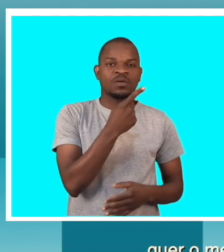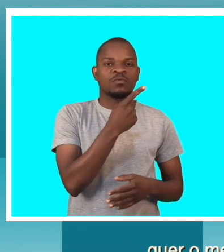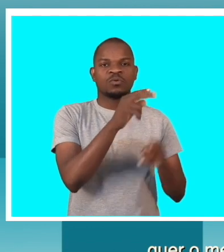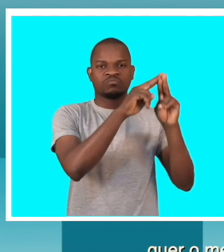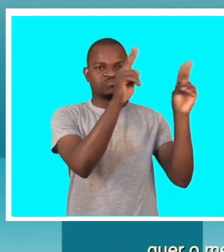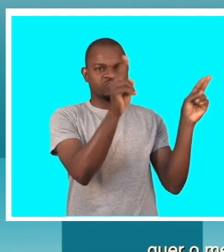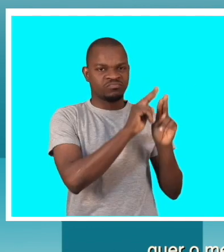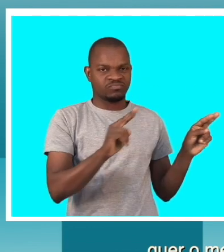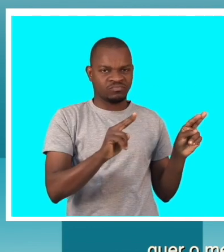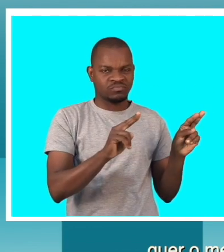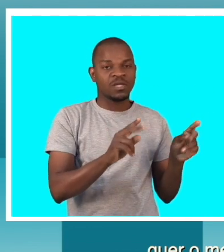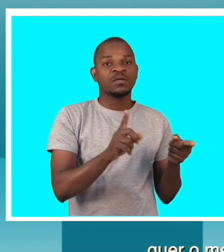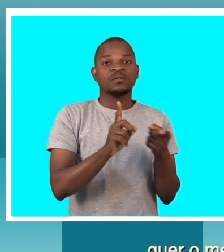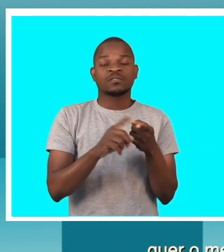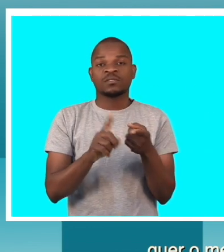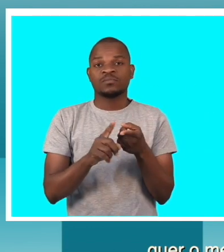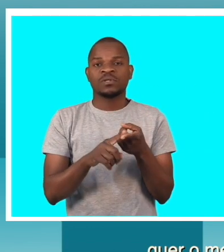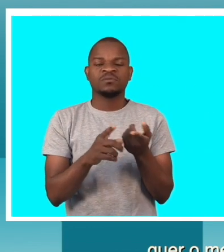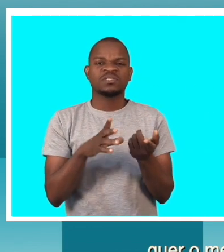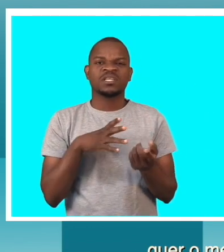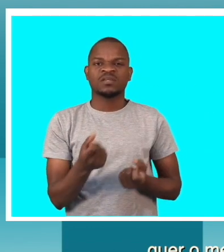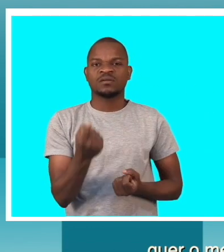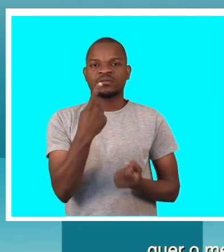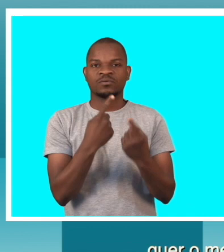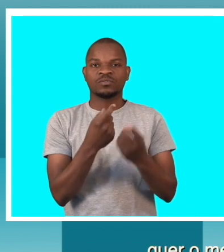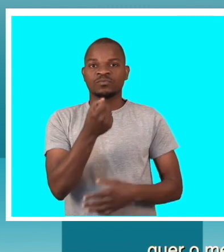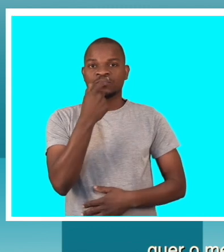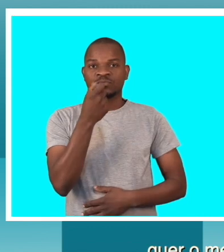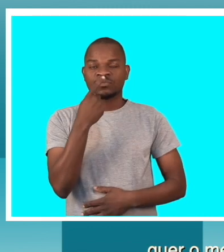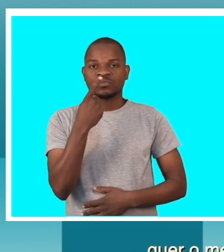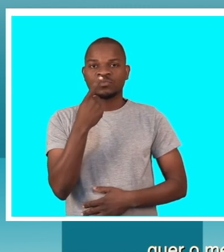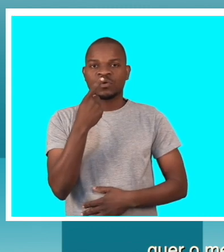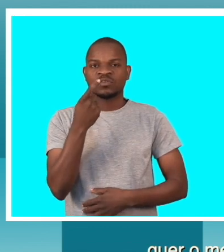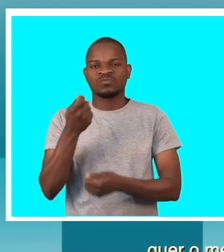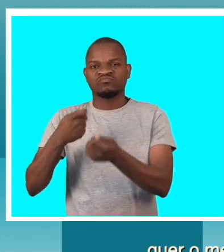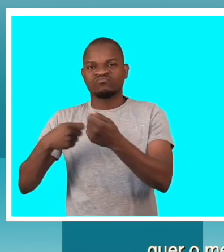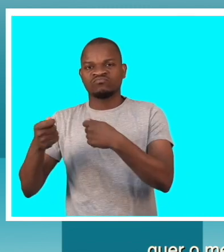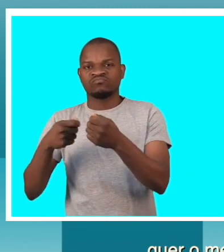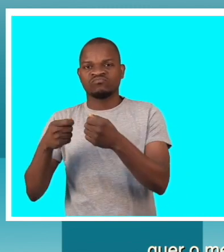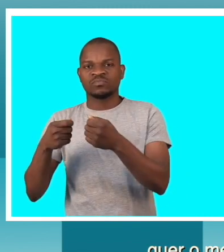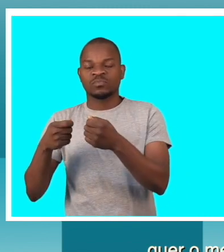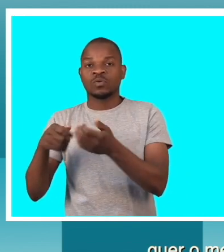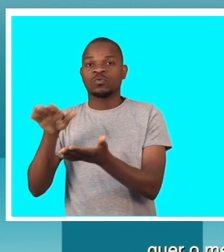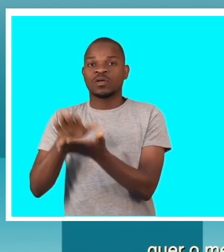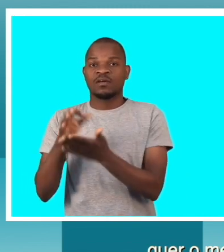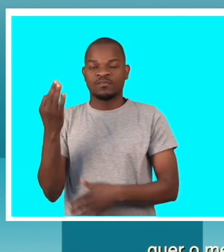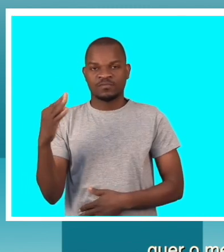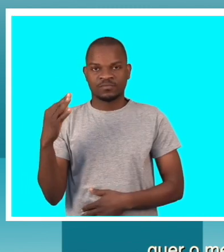de fora do país, mas sobretudo o medicamento avulso que temos nas nossas farmácias.